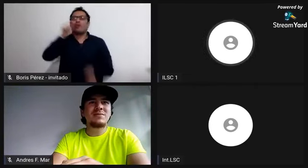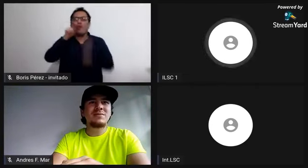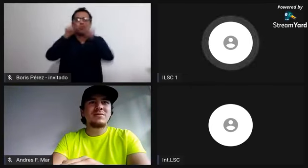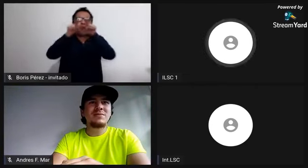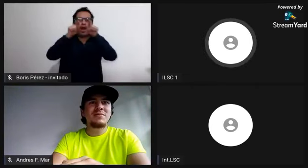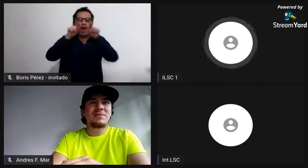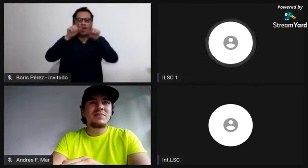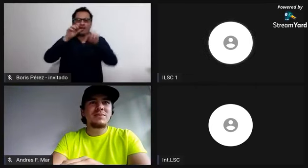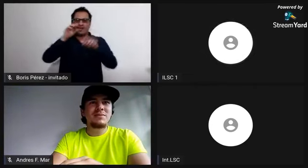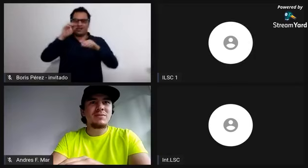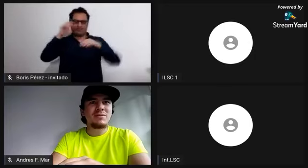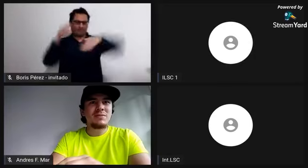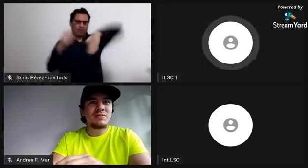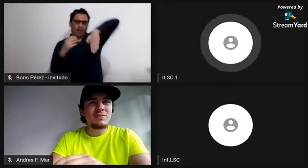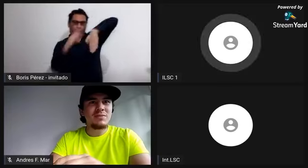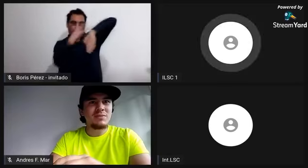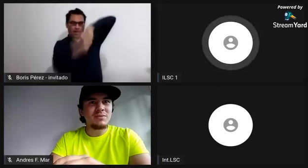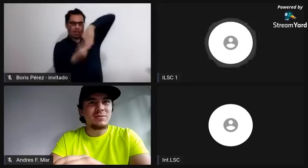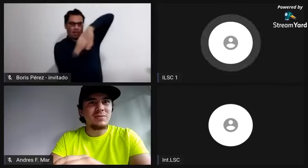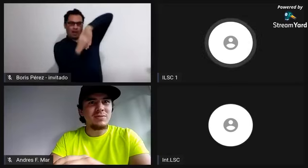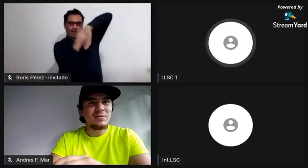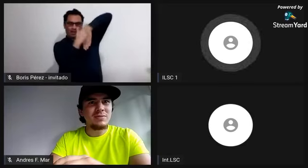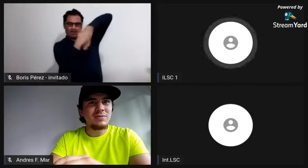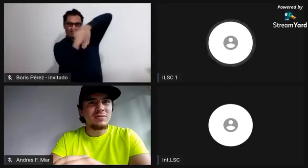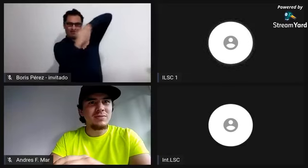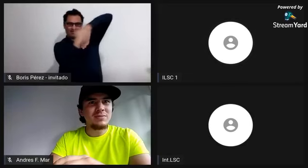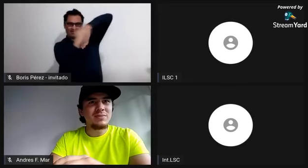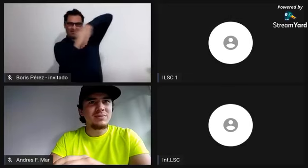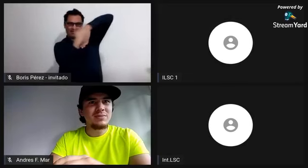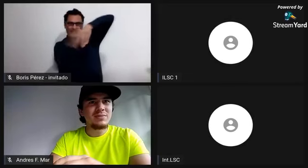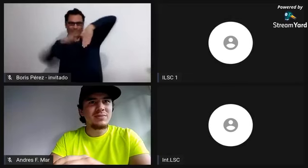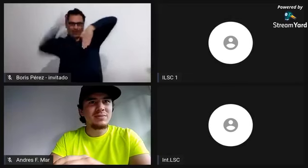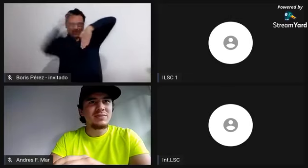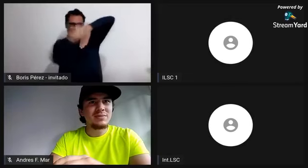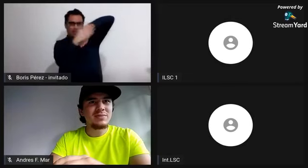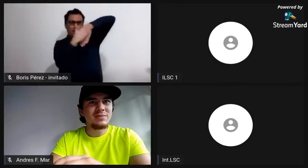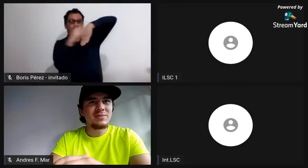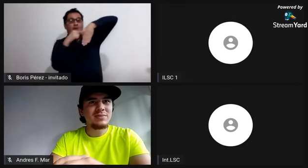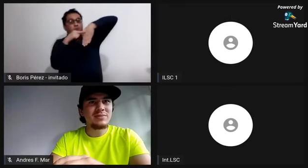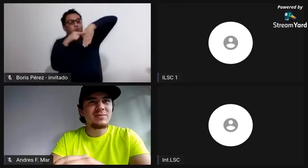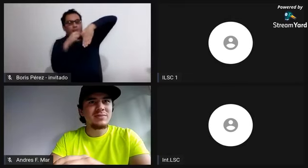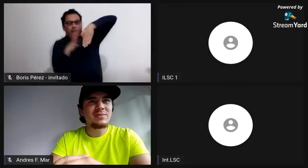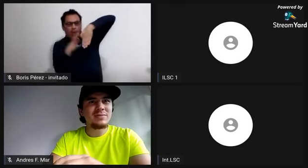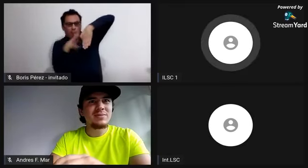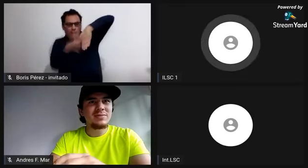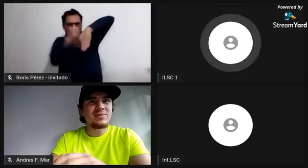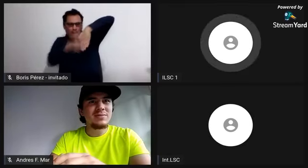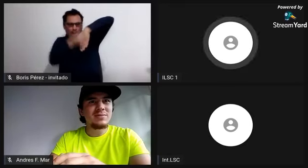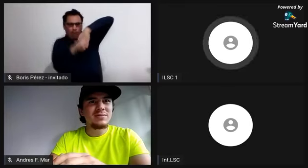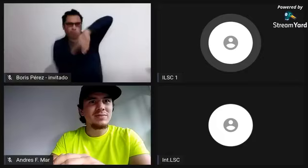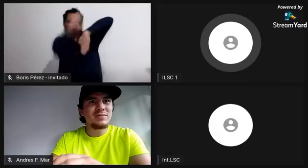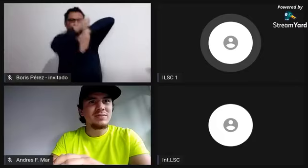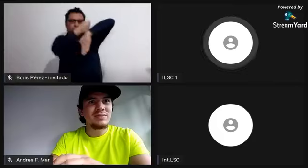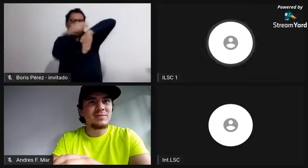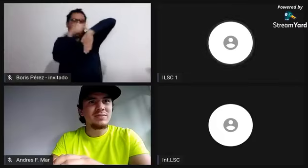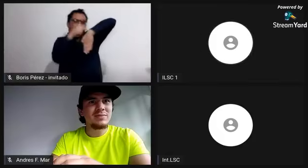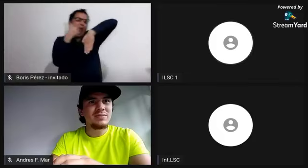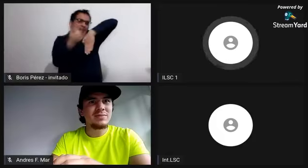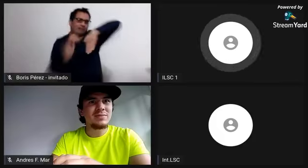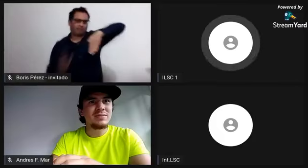existentes. Y también cuando hablamos de